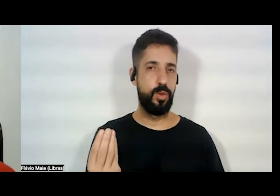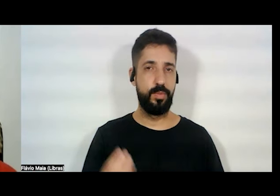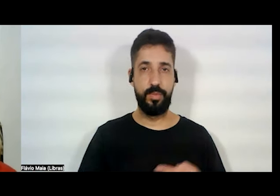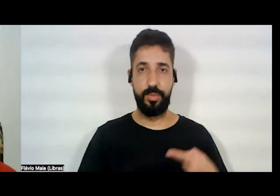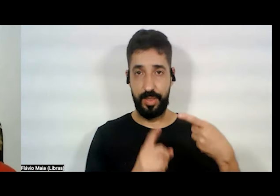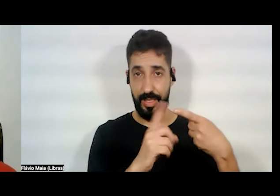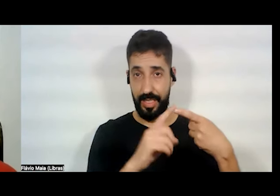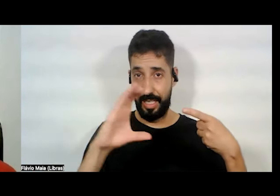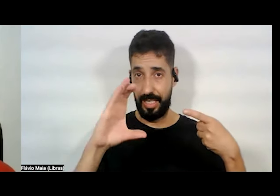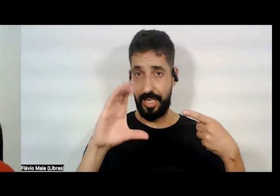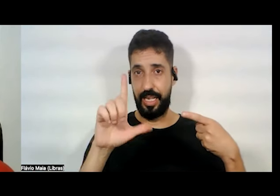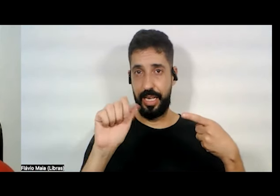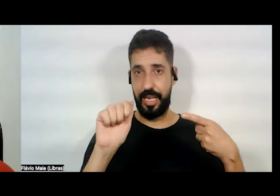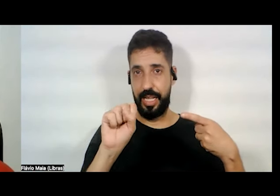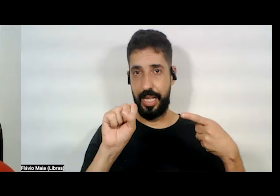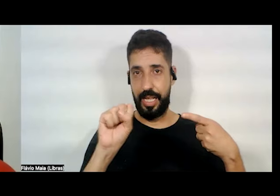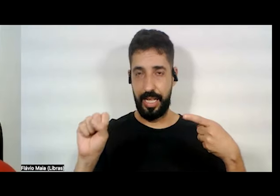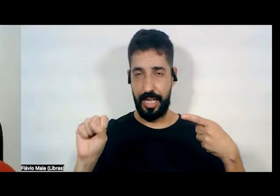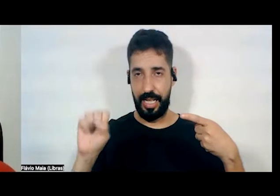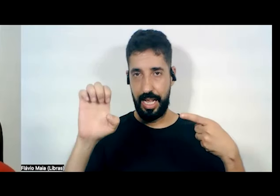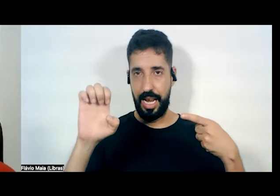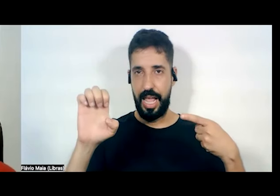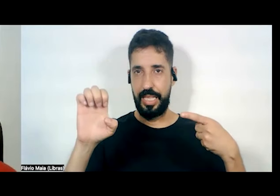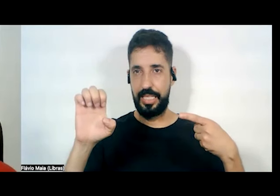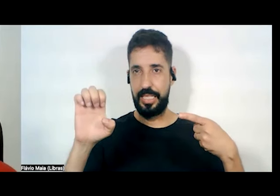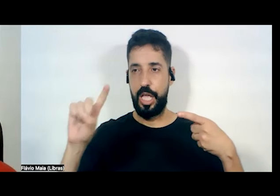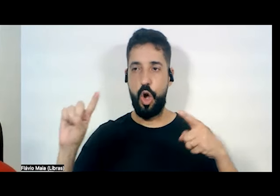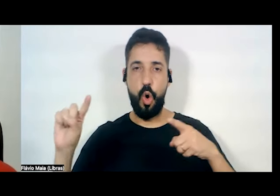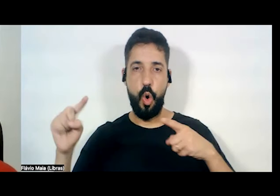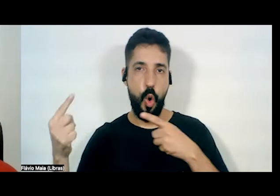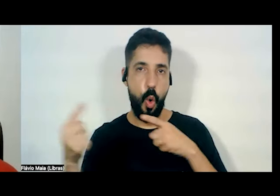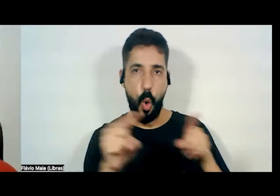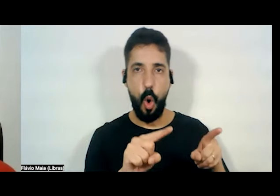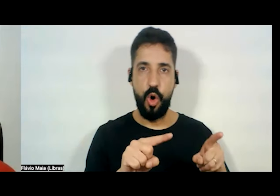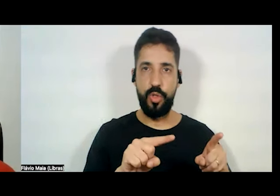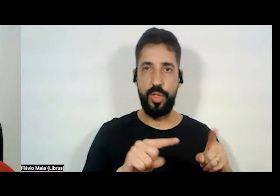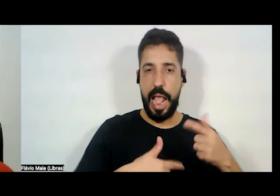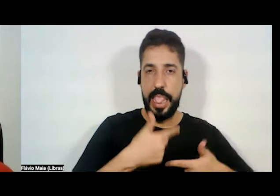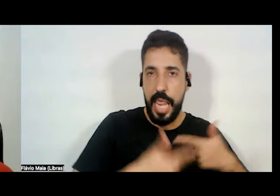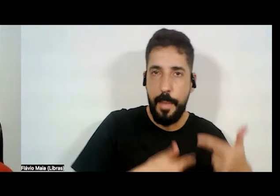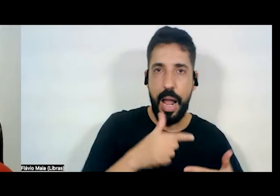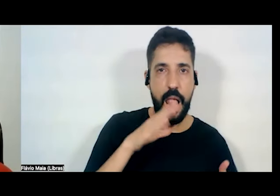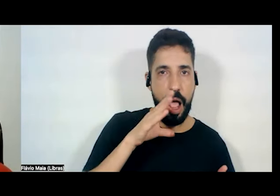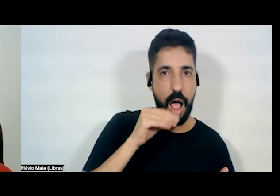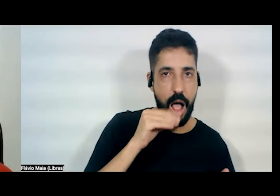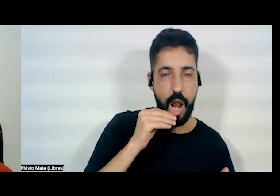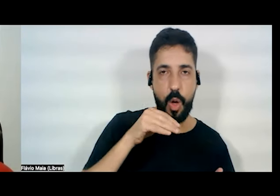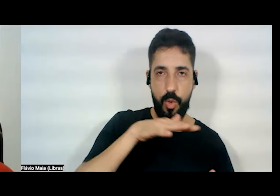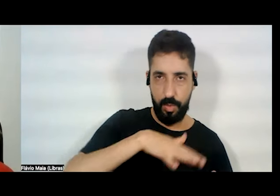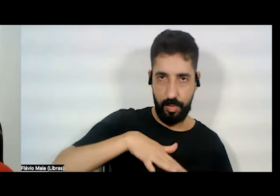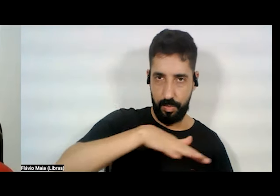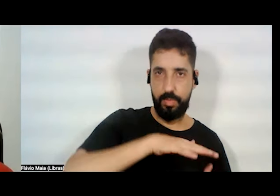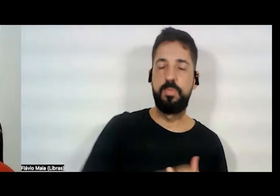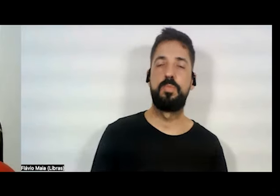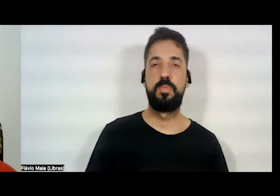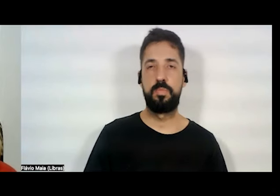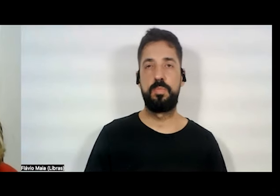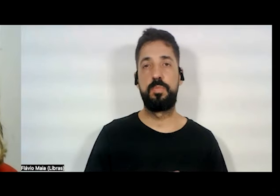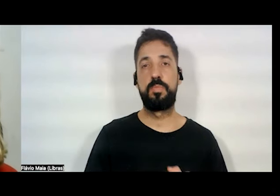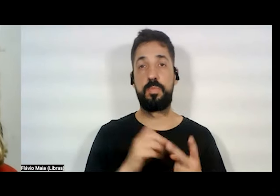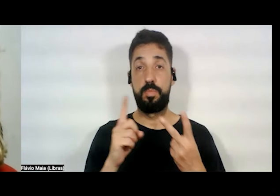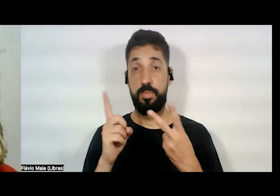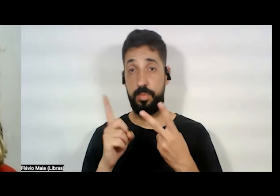contra a classe operária, os trabalhadores e trabalhadoras, o mundo do trabalho. A opressão